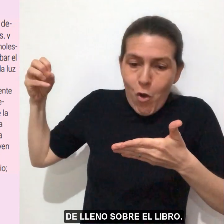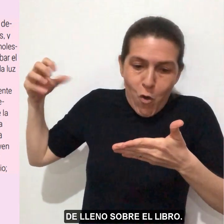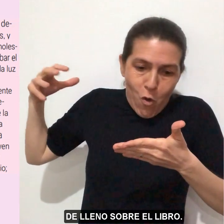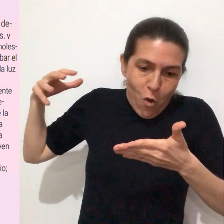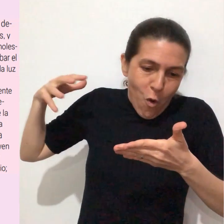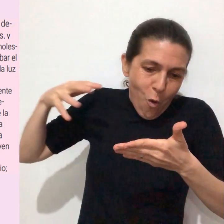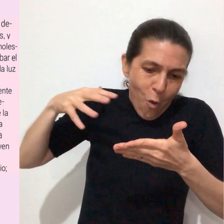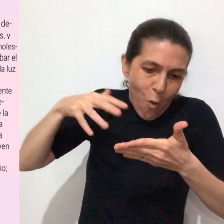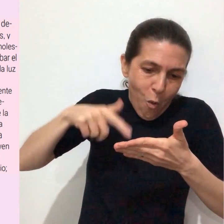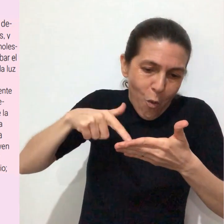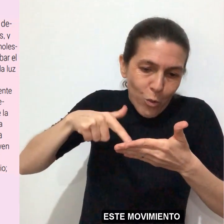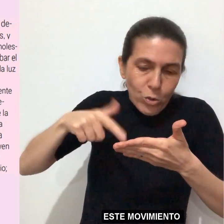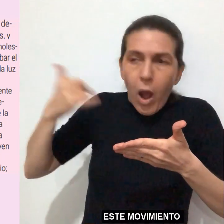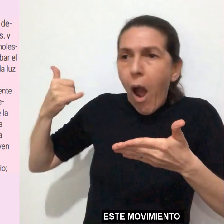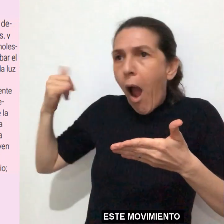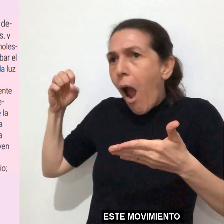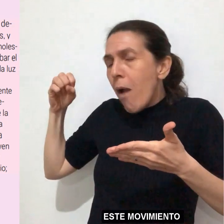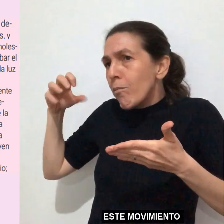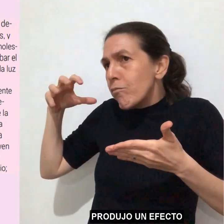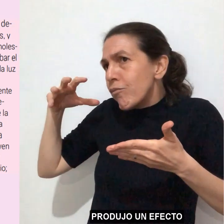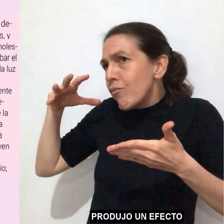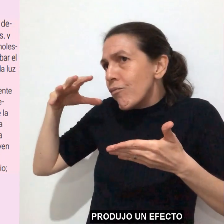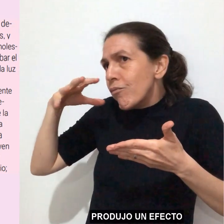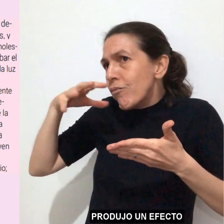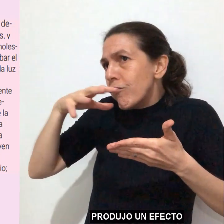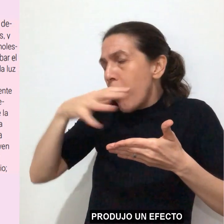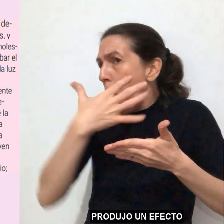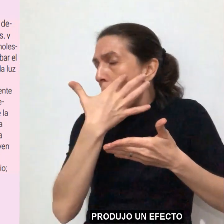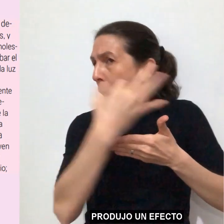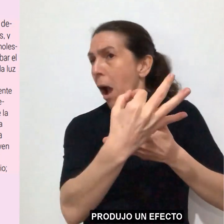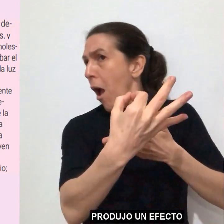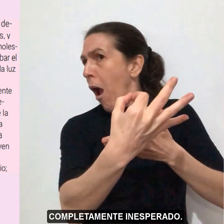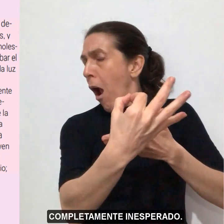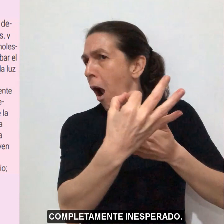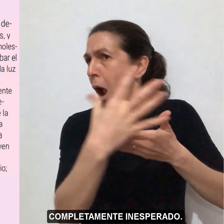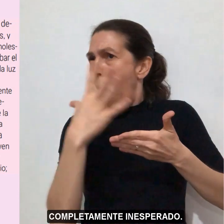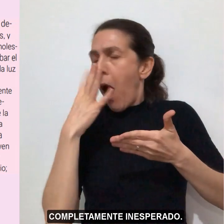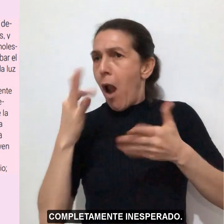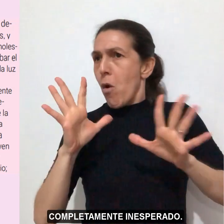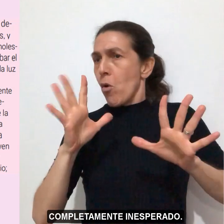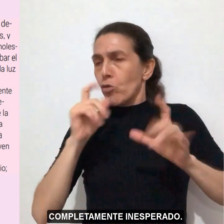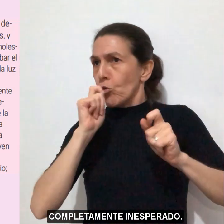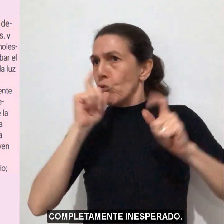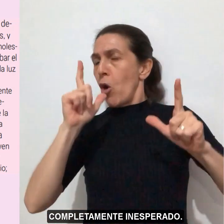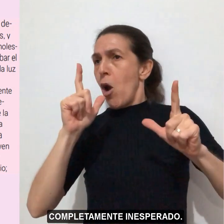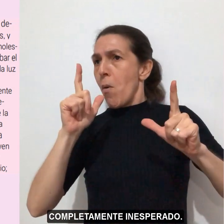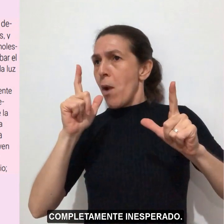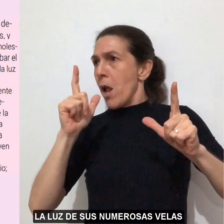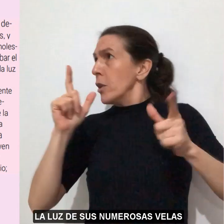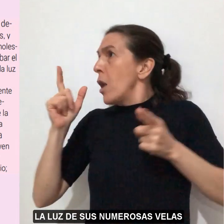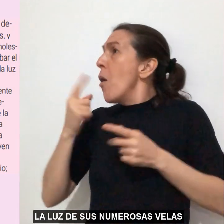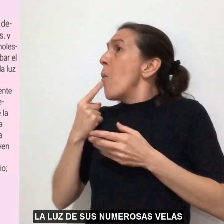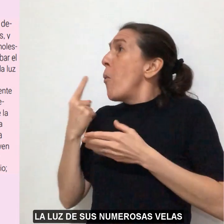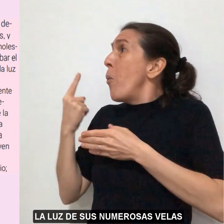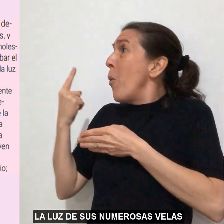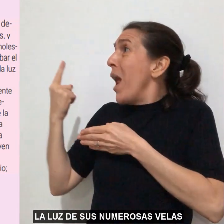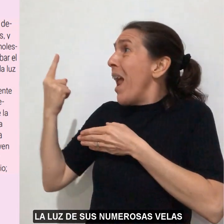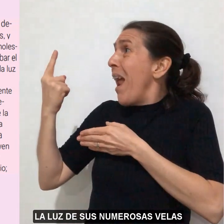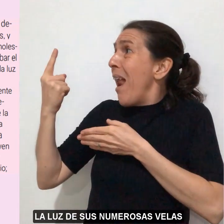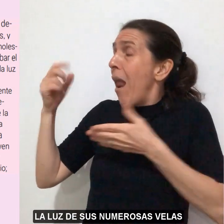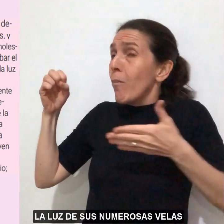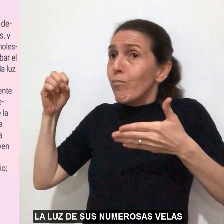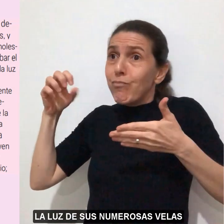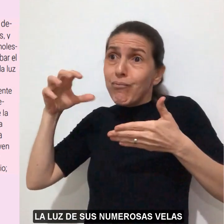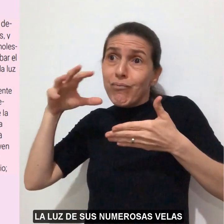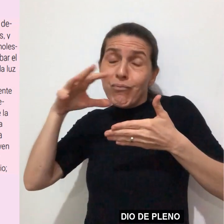libro. Este movimiento produjo un efecto completamente inesperado. La luz de sus